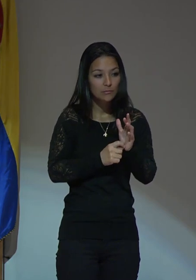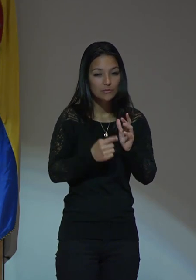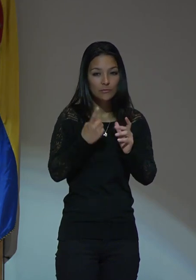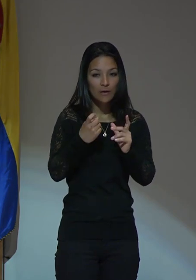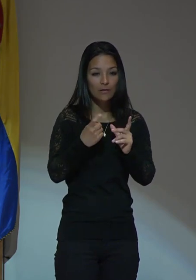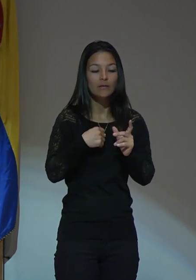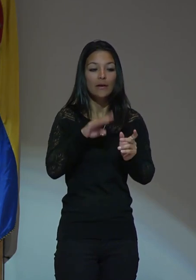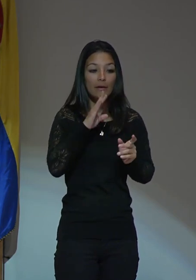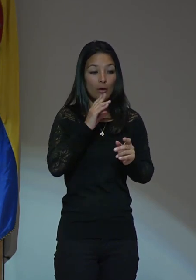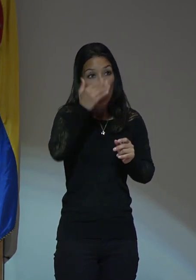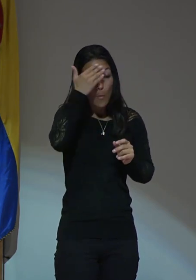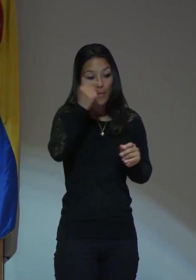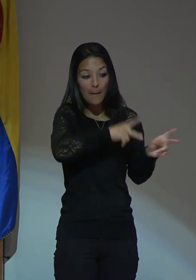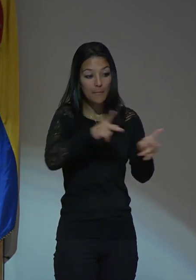víctimas muchas gracias gracias gracias gracias gracias gracias gracias